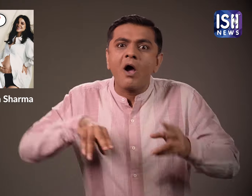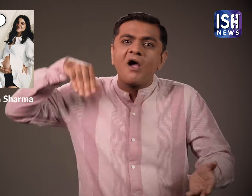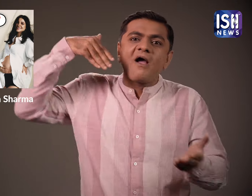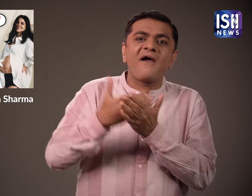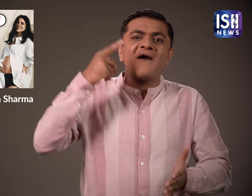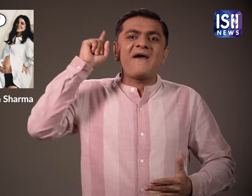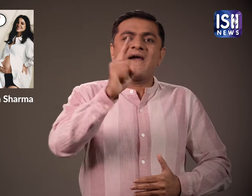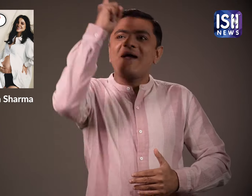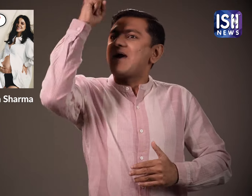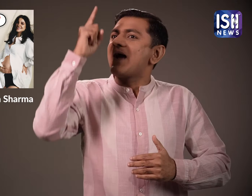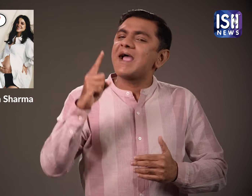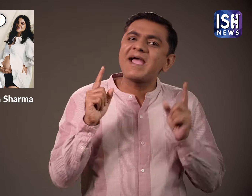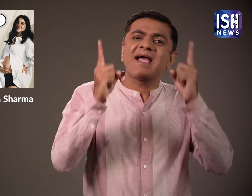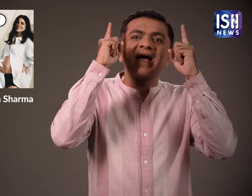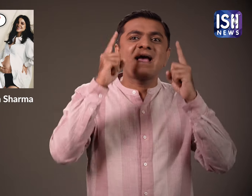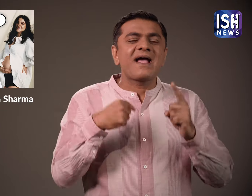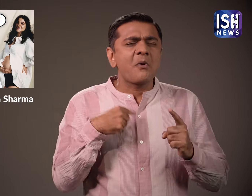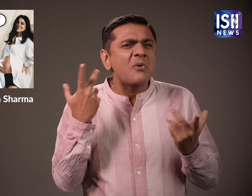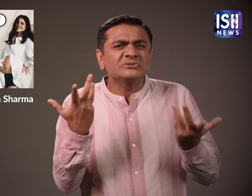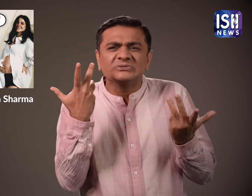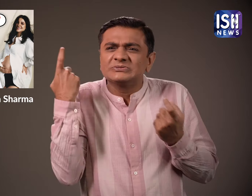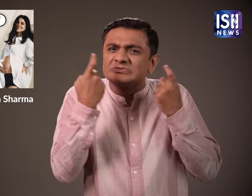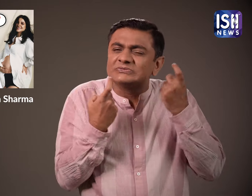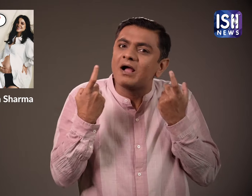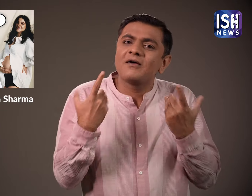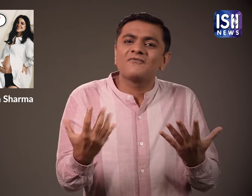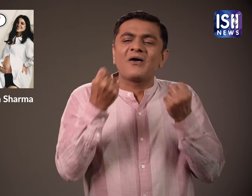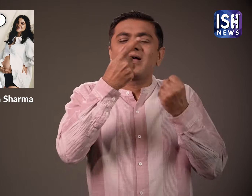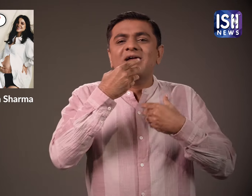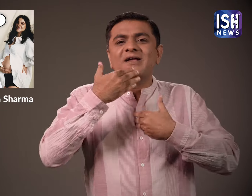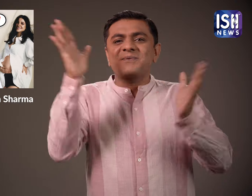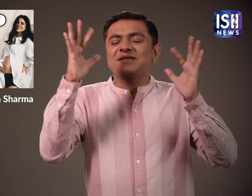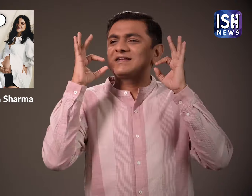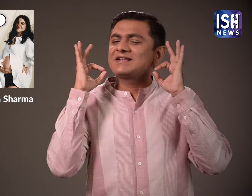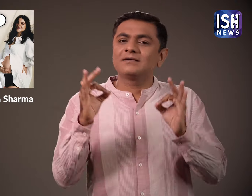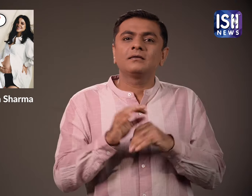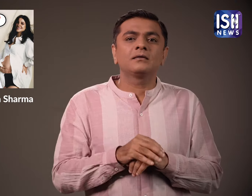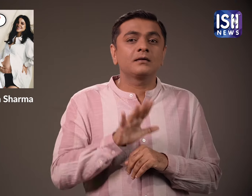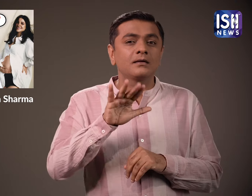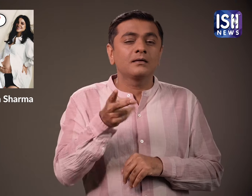इसे देखकर फैंस को यकीन हो गया कि कोली की गेर मौजुद्गी की यही वज़ा है